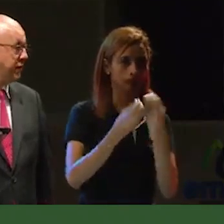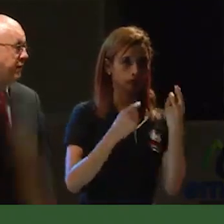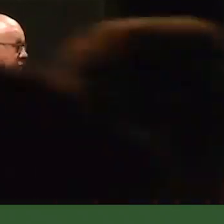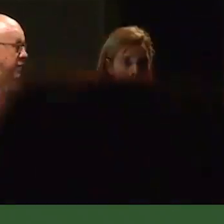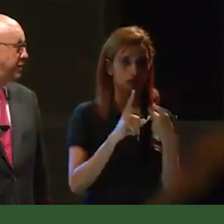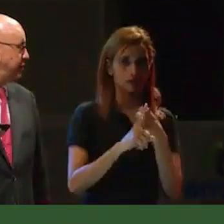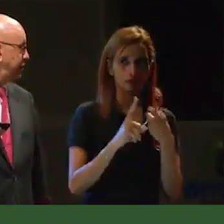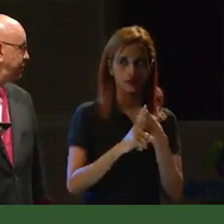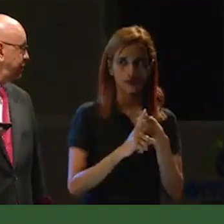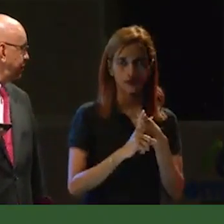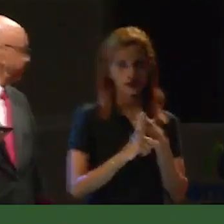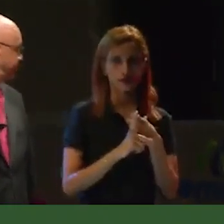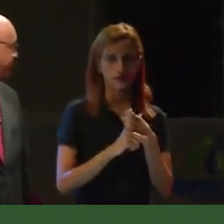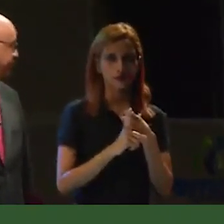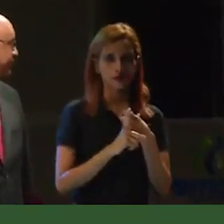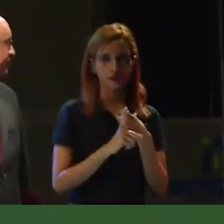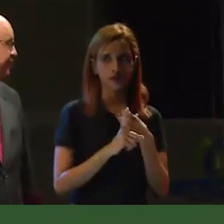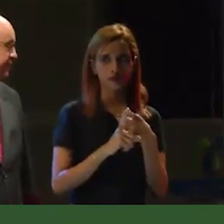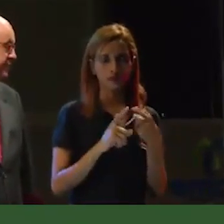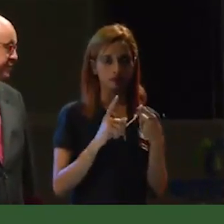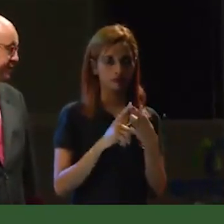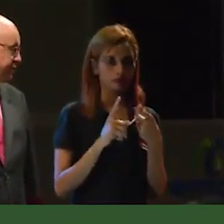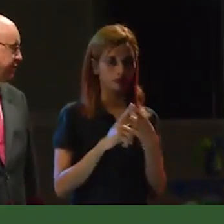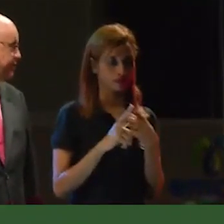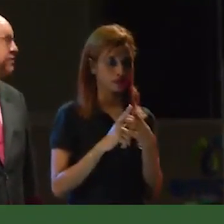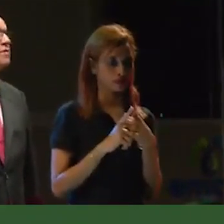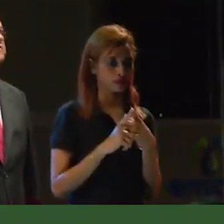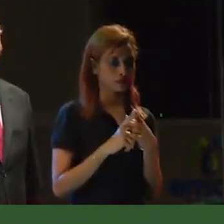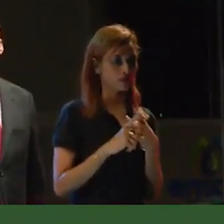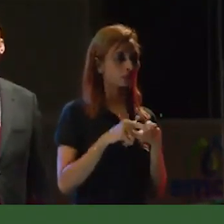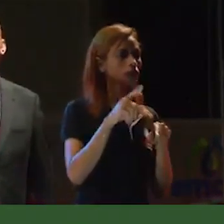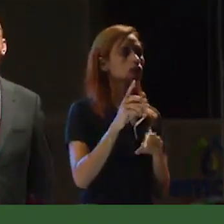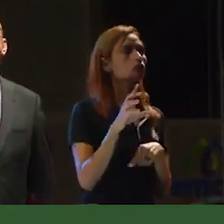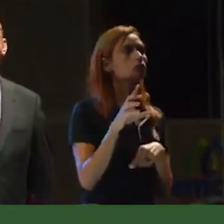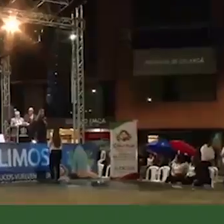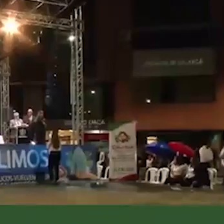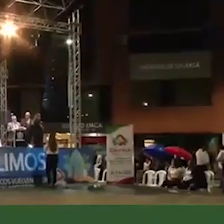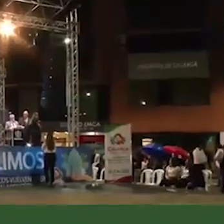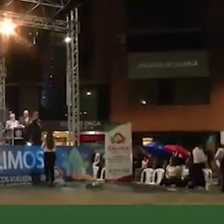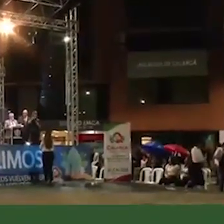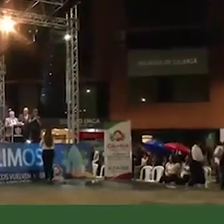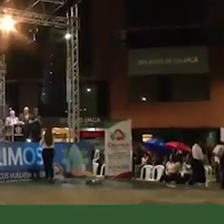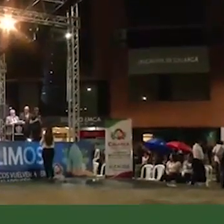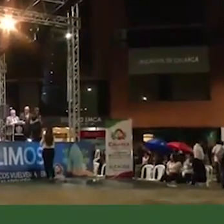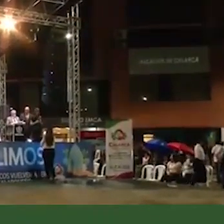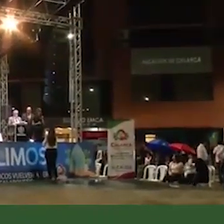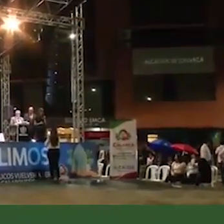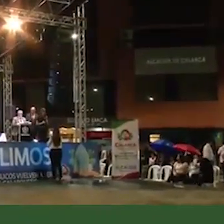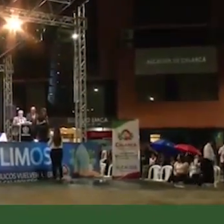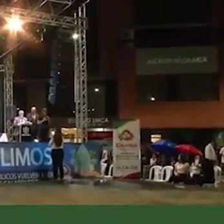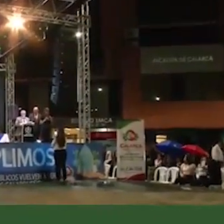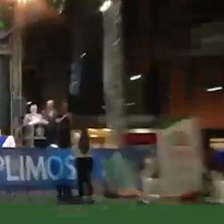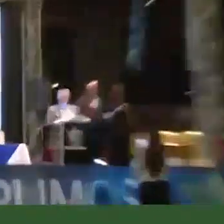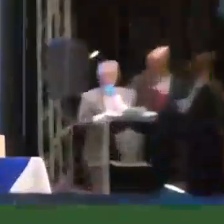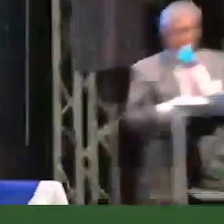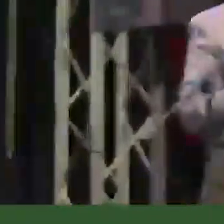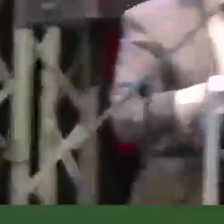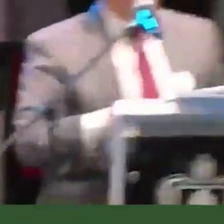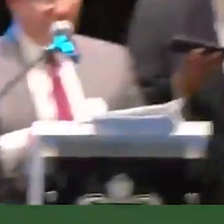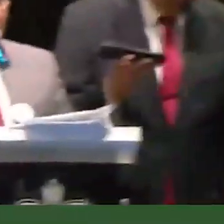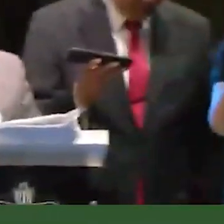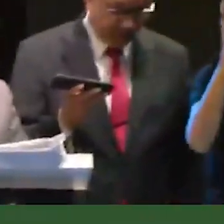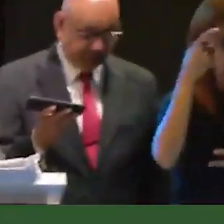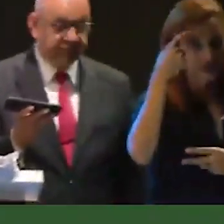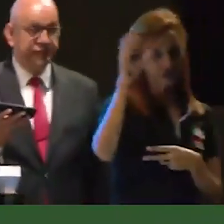y aquí con esto le vamos a callar la boca a más de... ...hemos adelantado un proceso